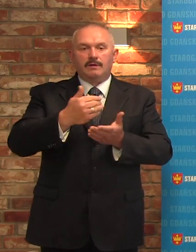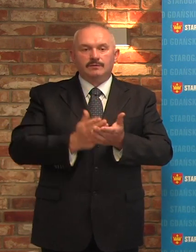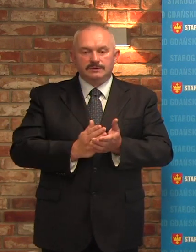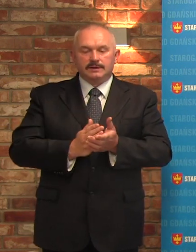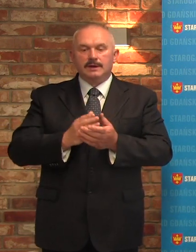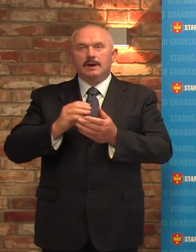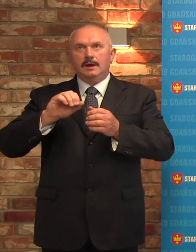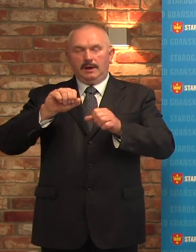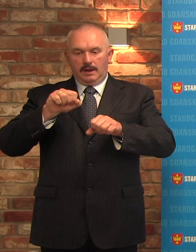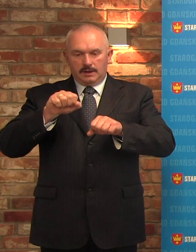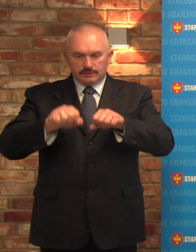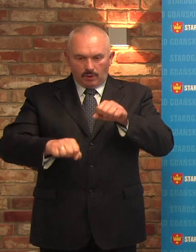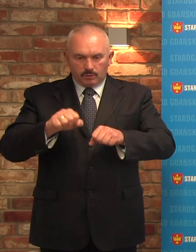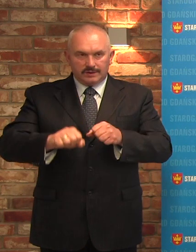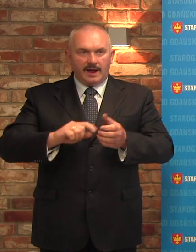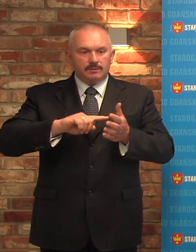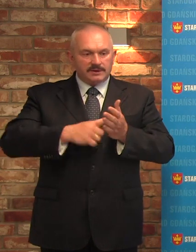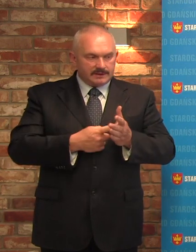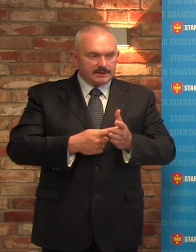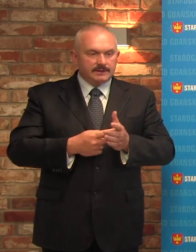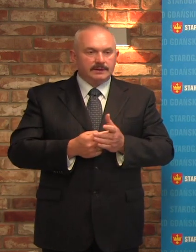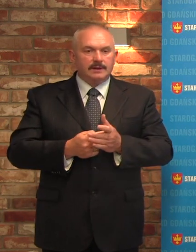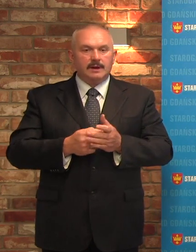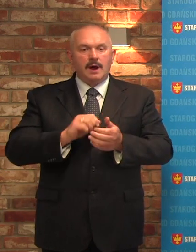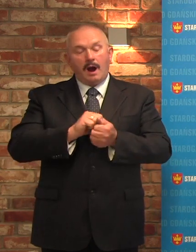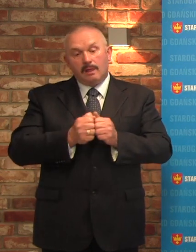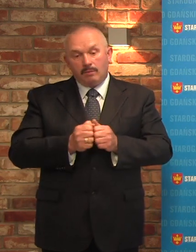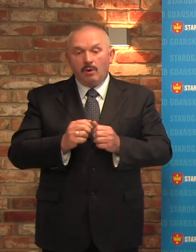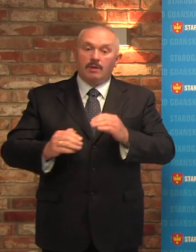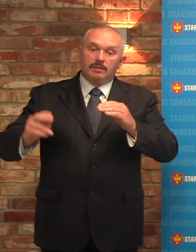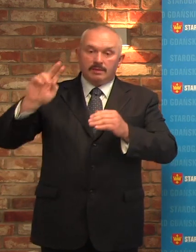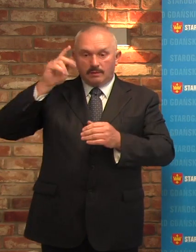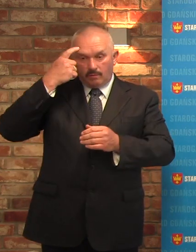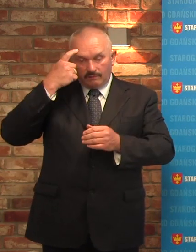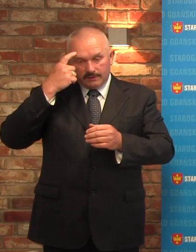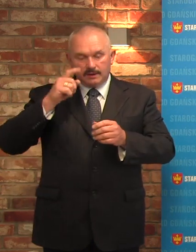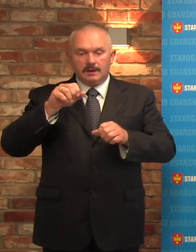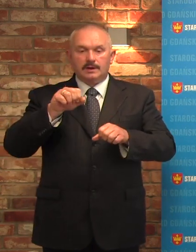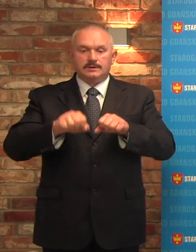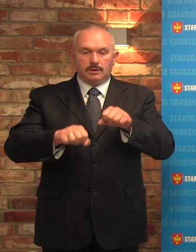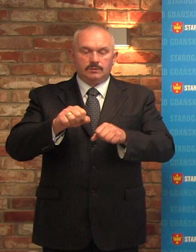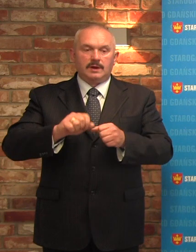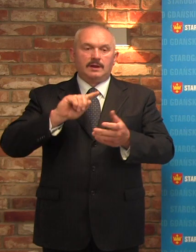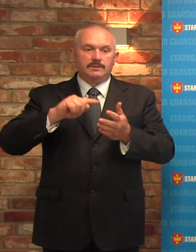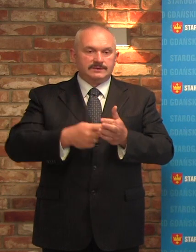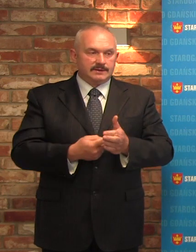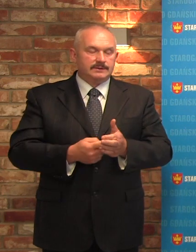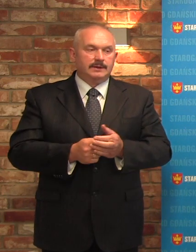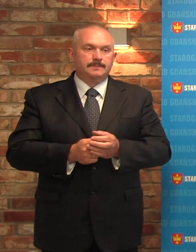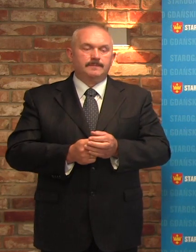Administracyjny, bądź w ostateczności Naczelny Sąd Administracyjny. I dziwi w tym